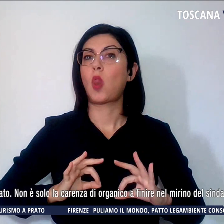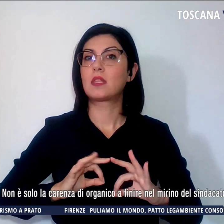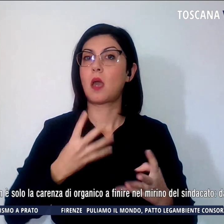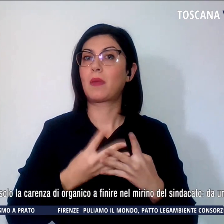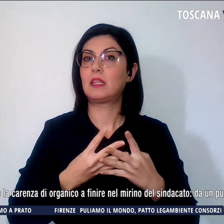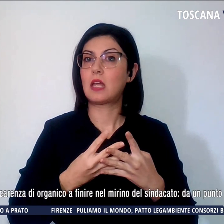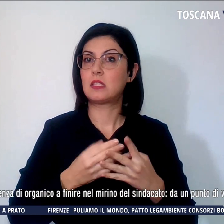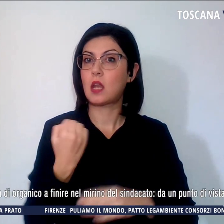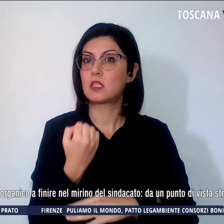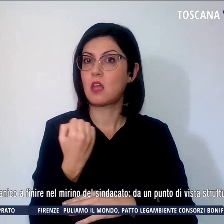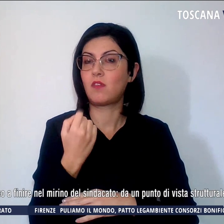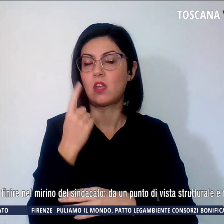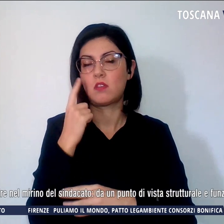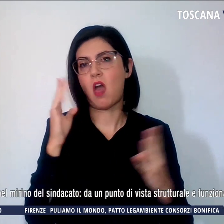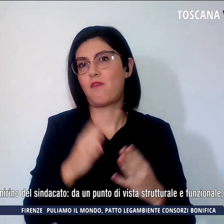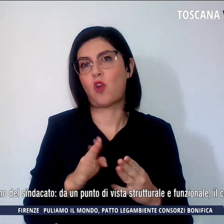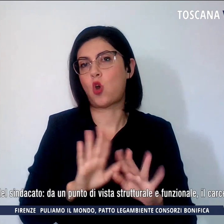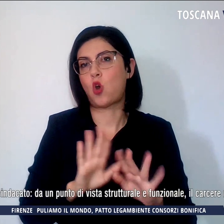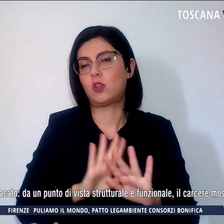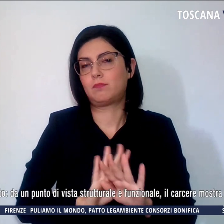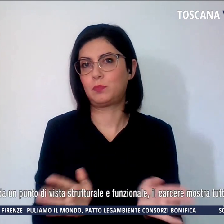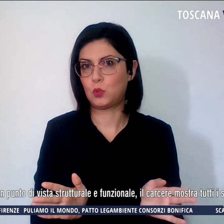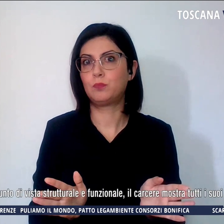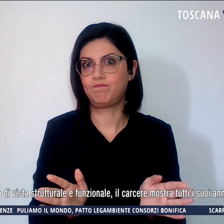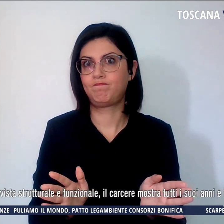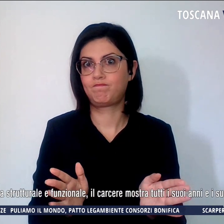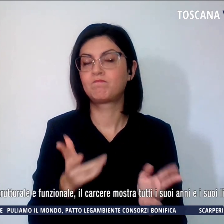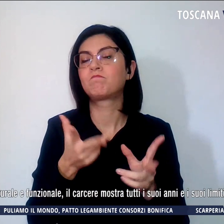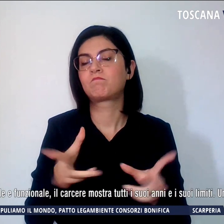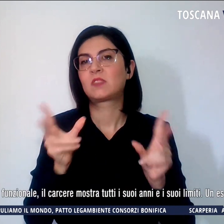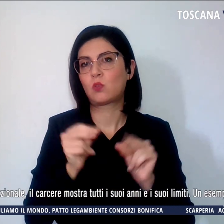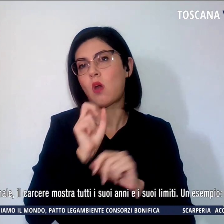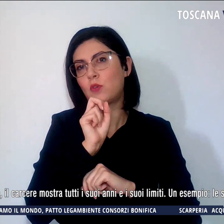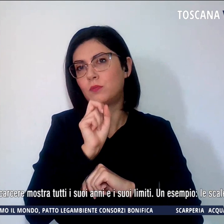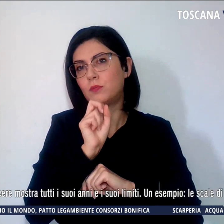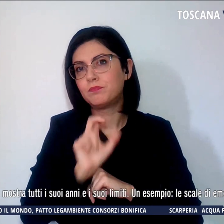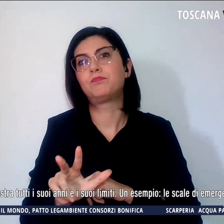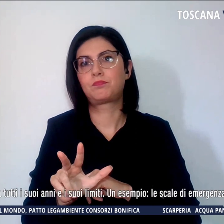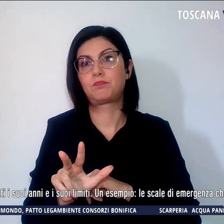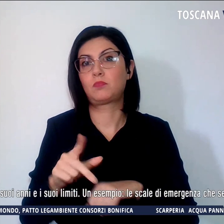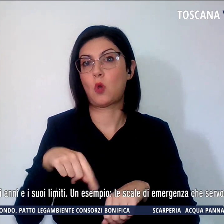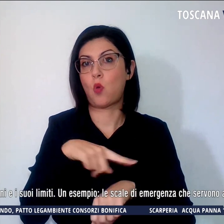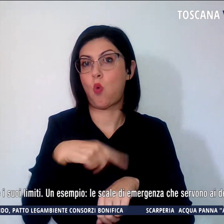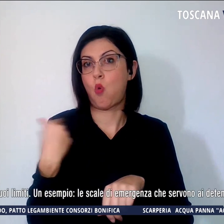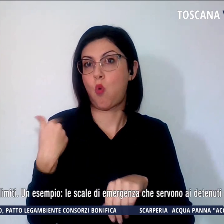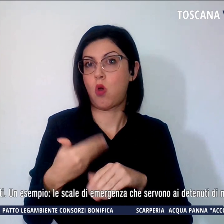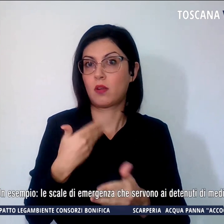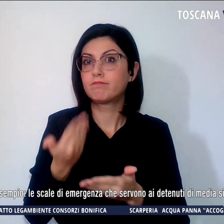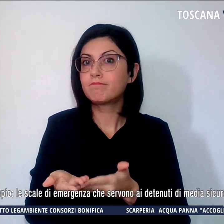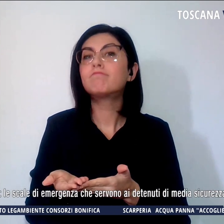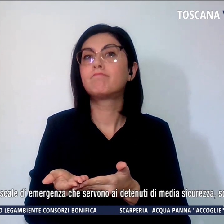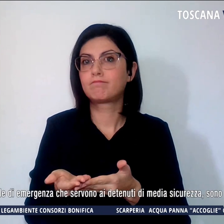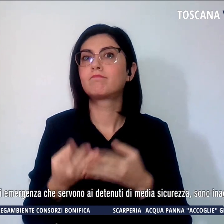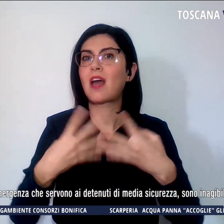più far fronte. È l'ennesima denuncia, quella che arriva in queste ore dalla funzione pubblica